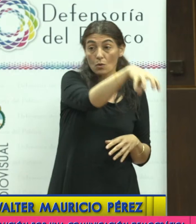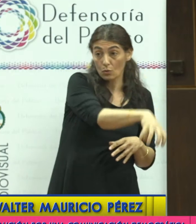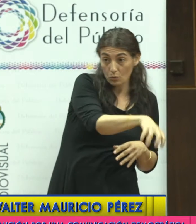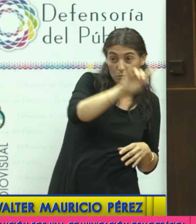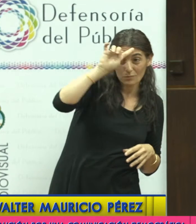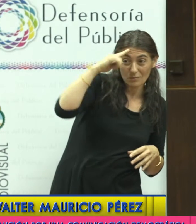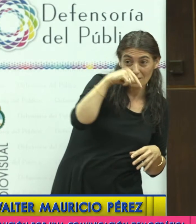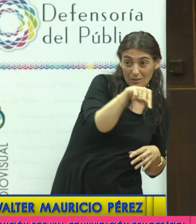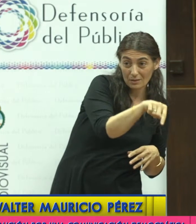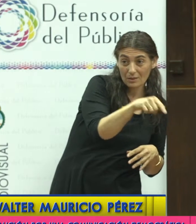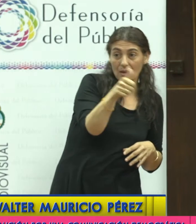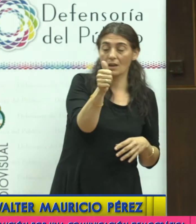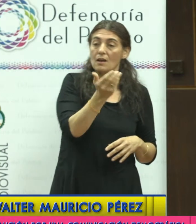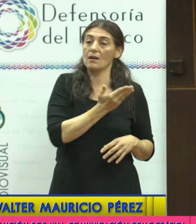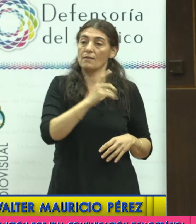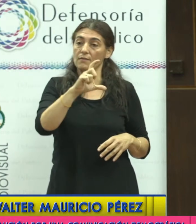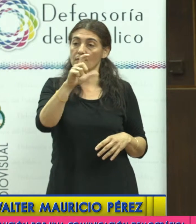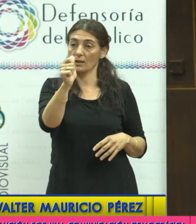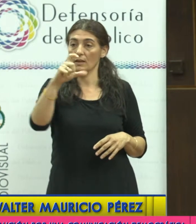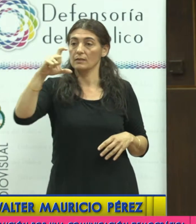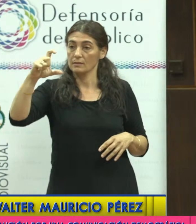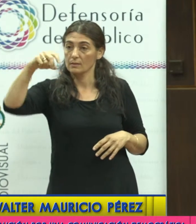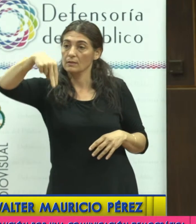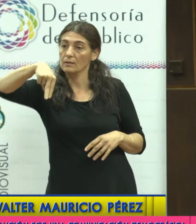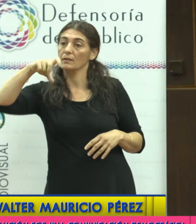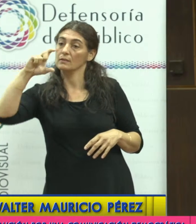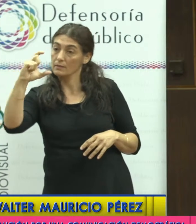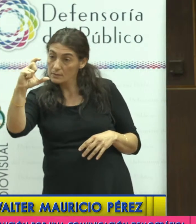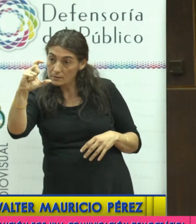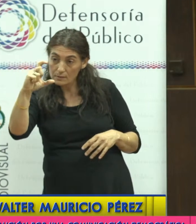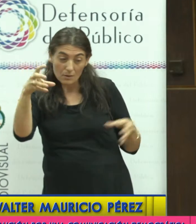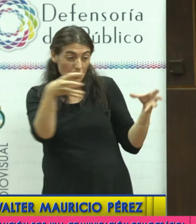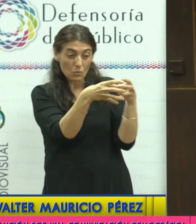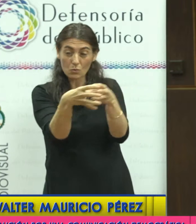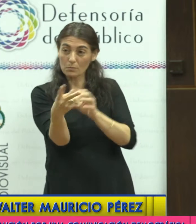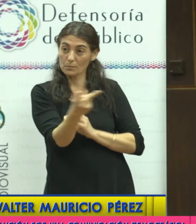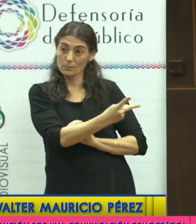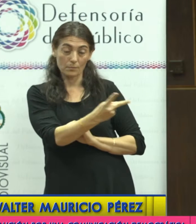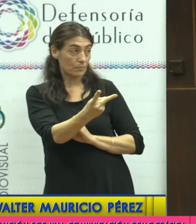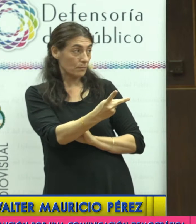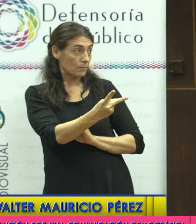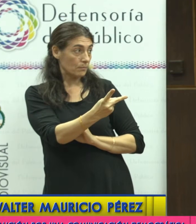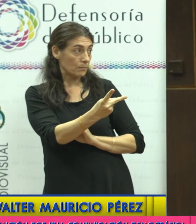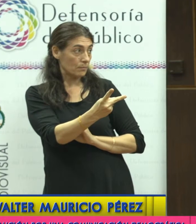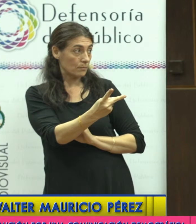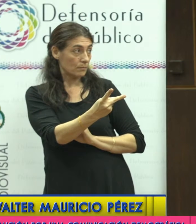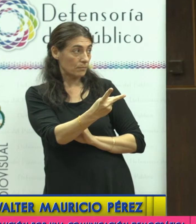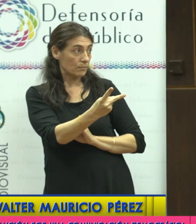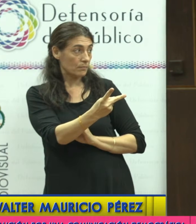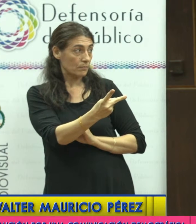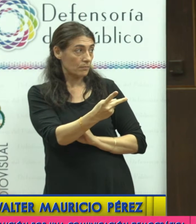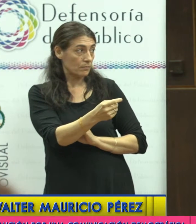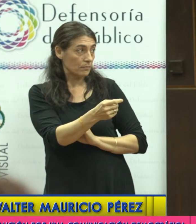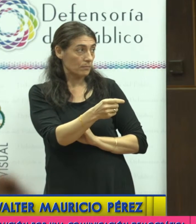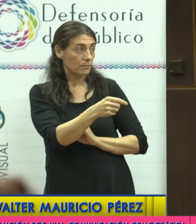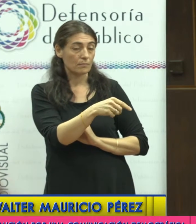como la AFSC, la CNC y con casos muy llamativos y